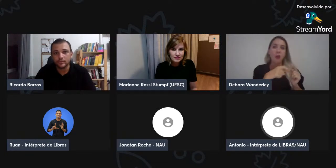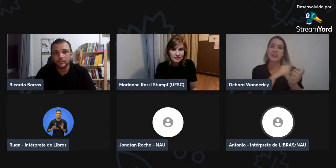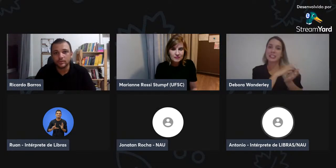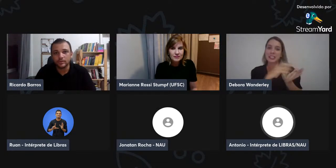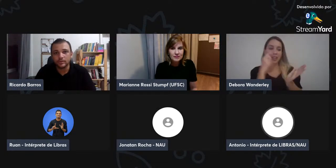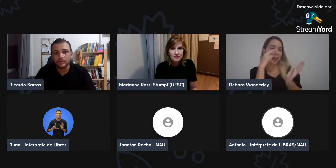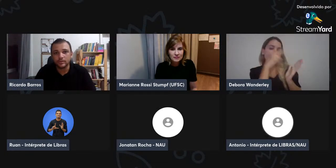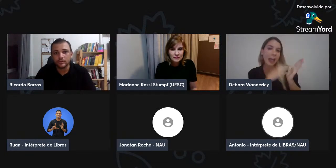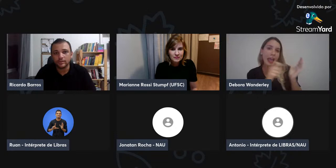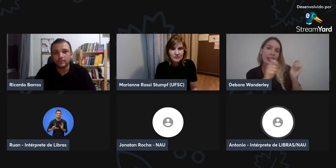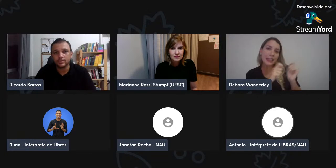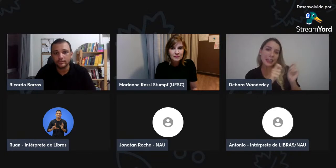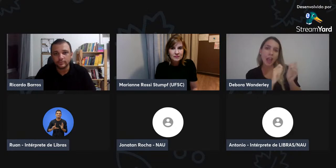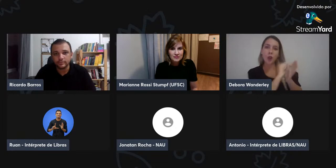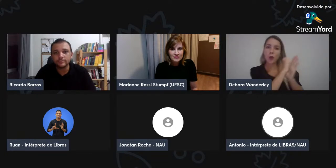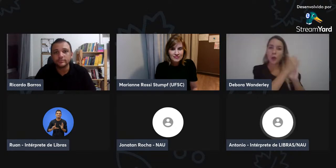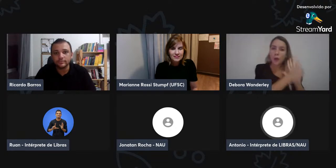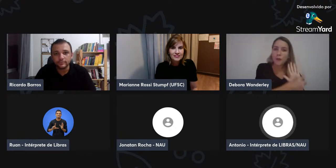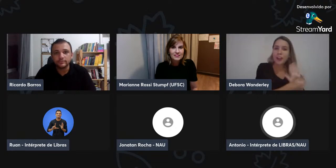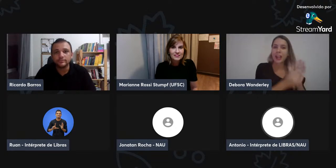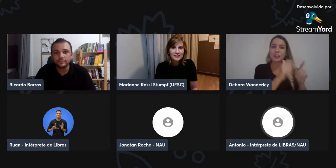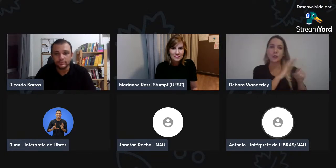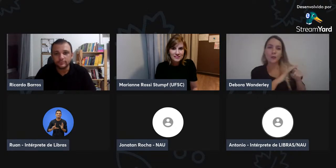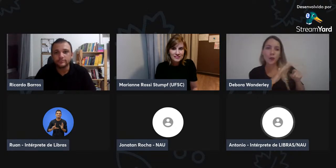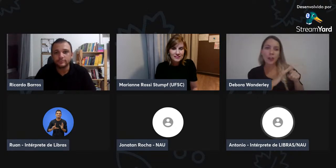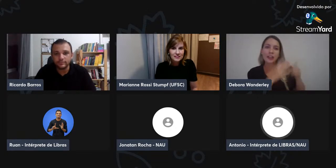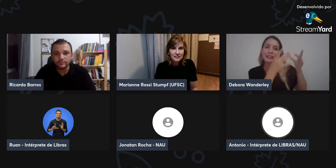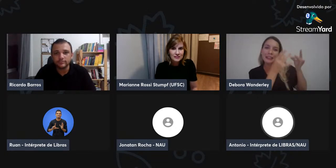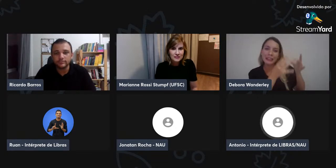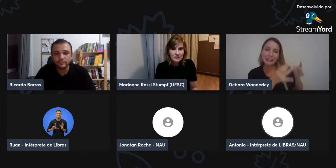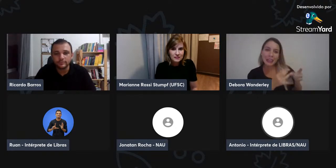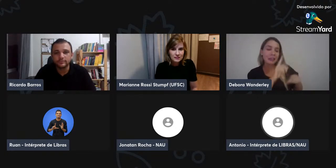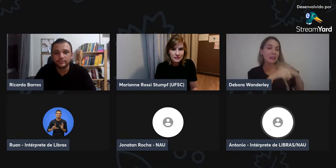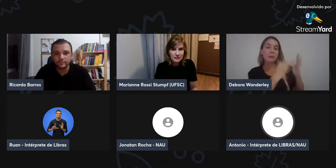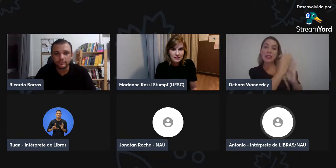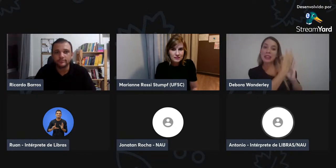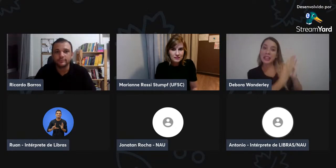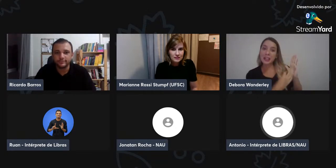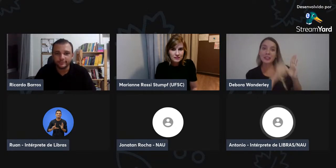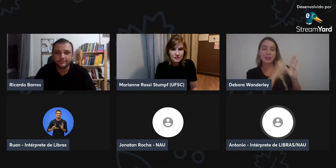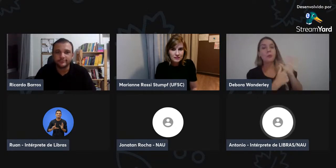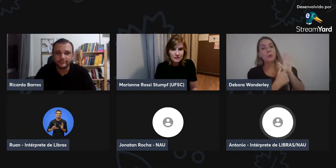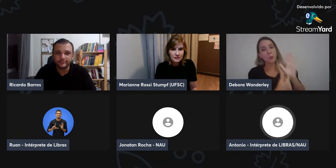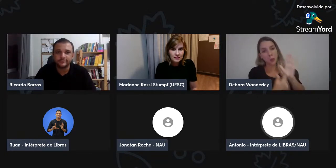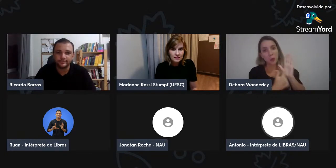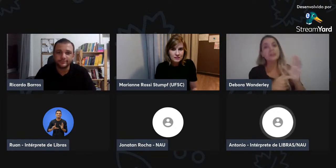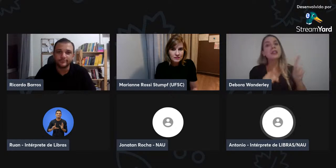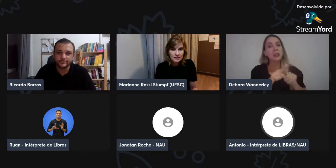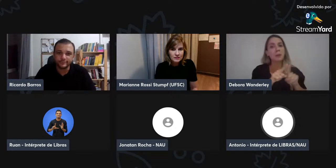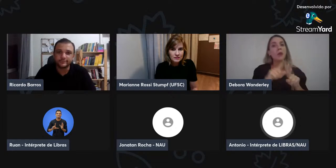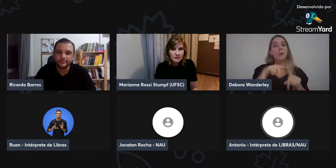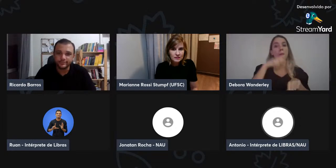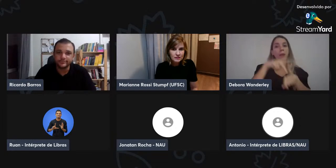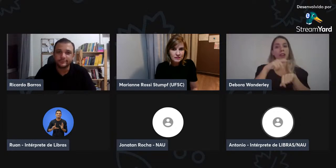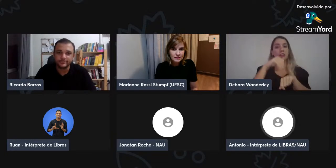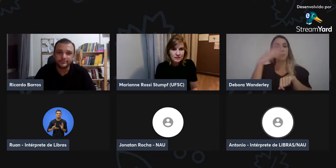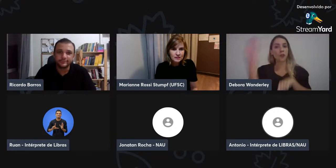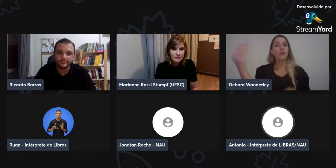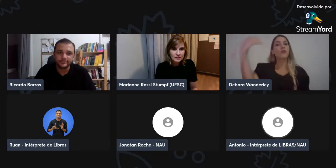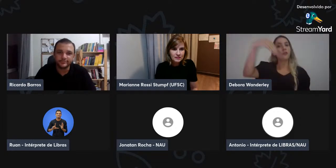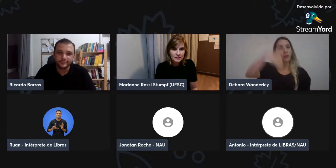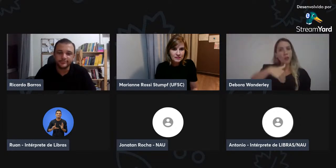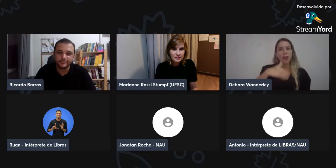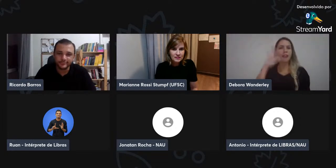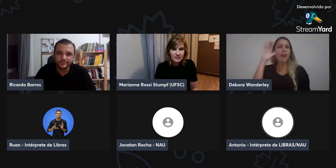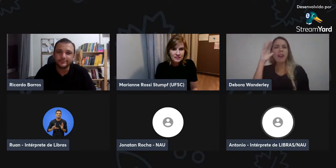gente vai mostrando, tudo mais, o que significa, como é, com as configurações de mãos utilizadas, então, a gente faz todo um detalhamento através de